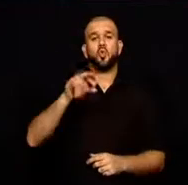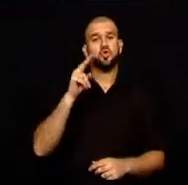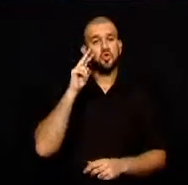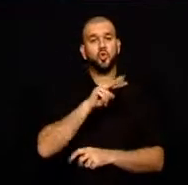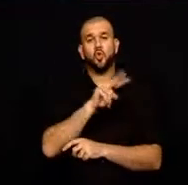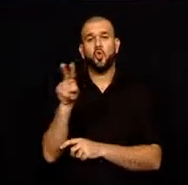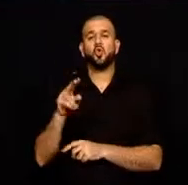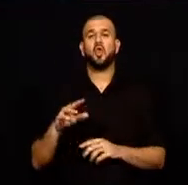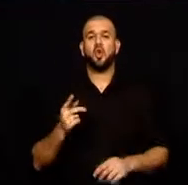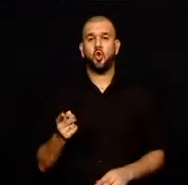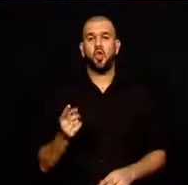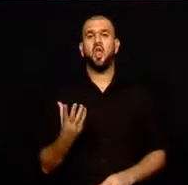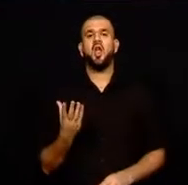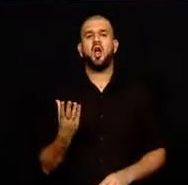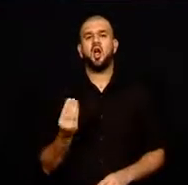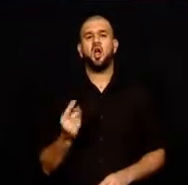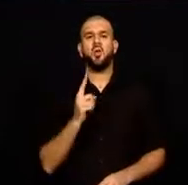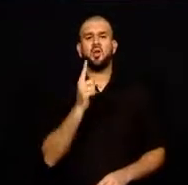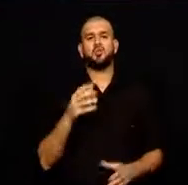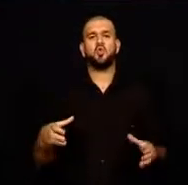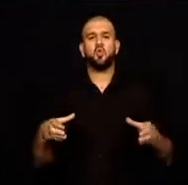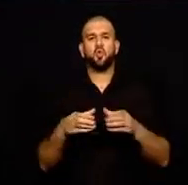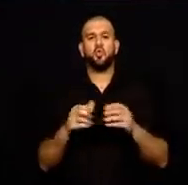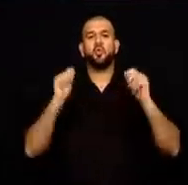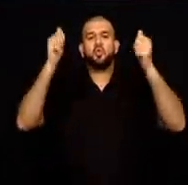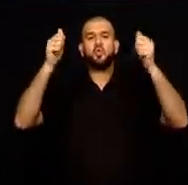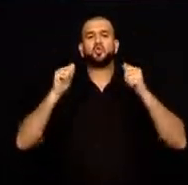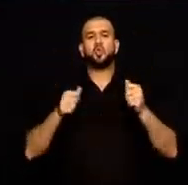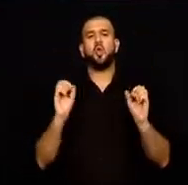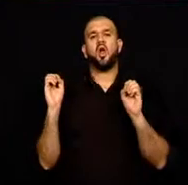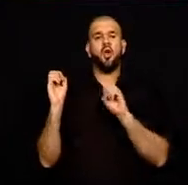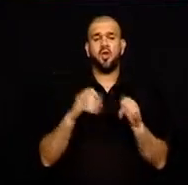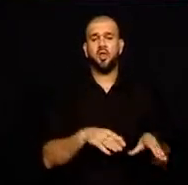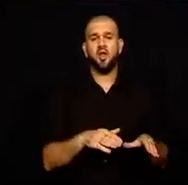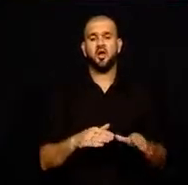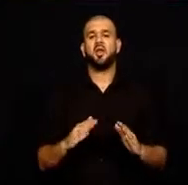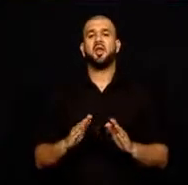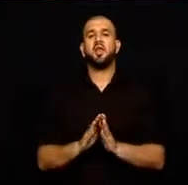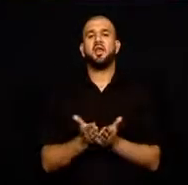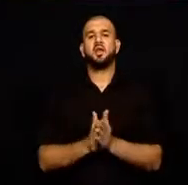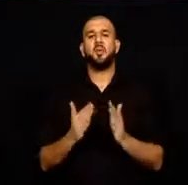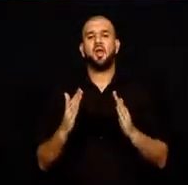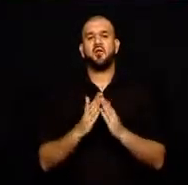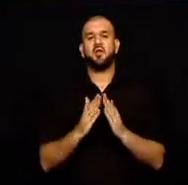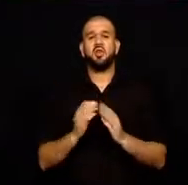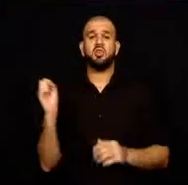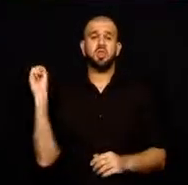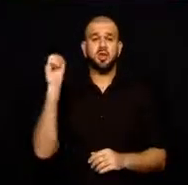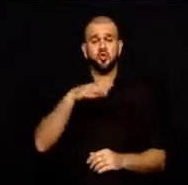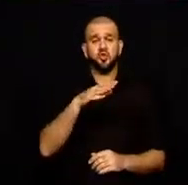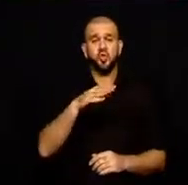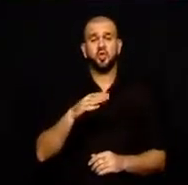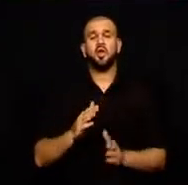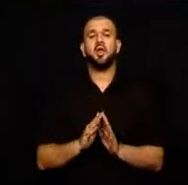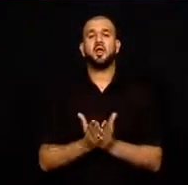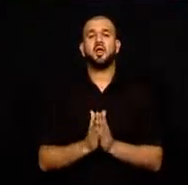İzlediğiniz için teşekkür ederim. Radikal'den İsmail Saymaz'ın ulaştığı görüntülere göre kalabalık bir